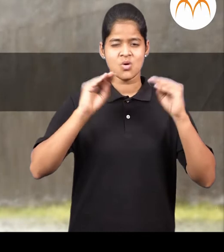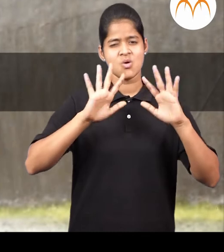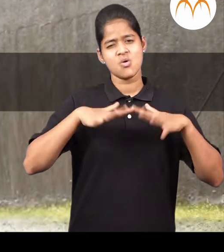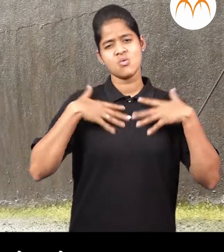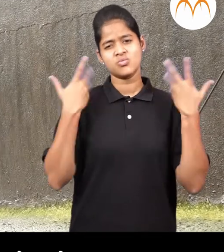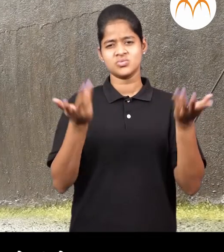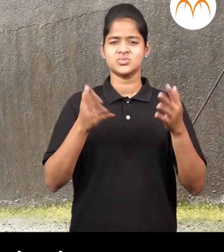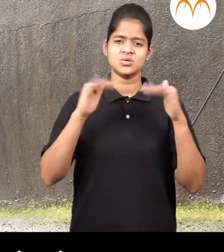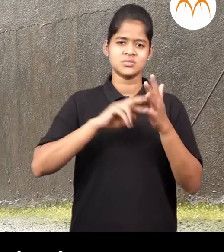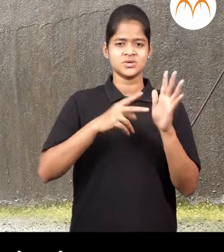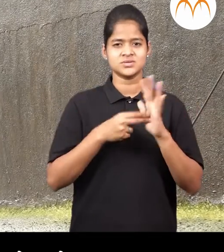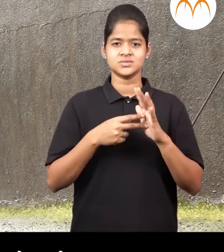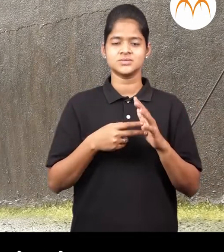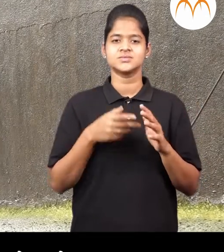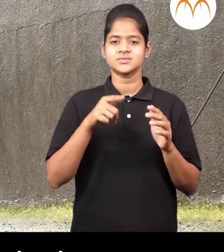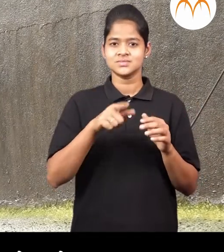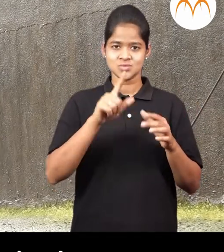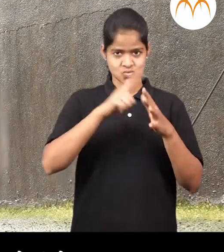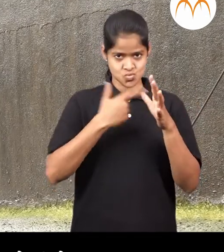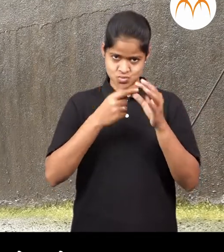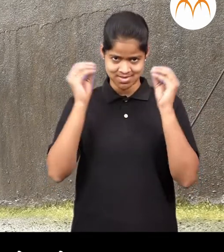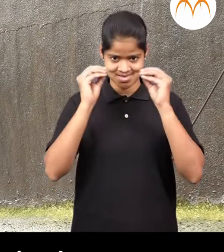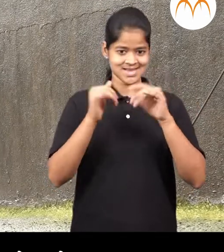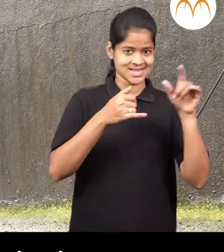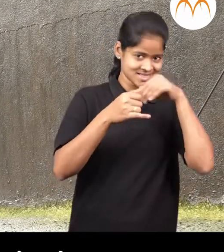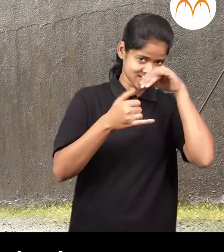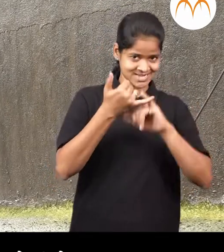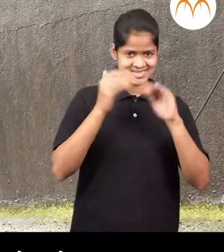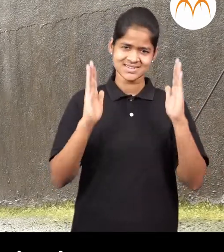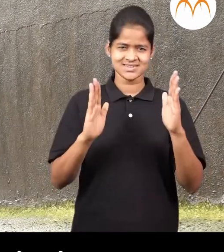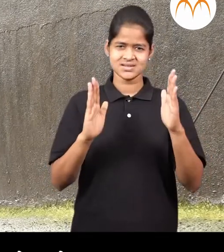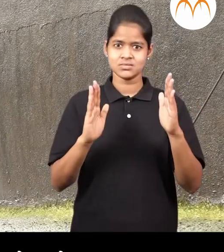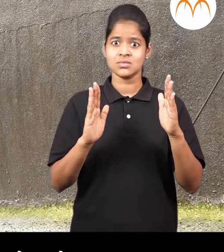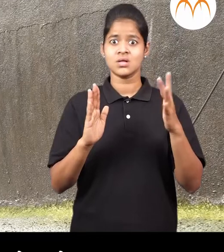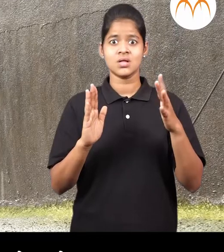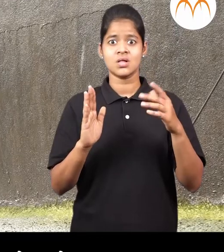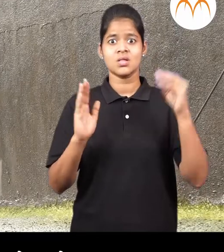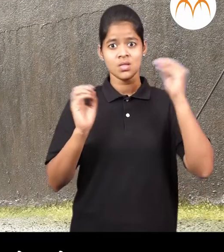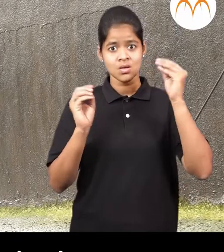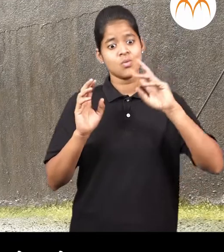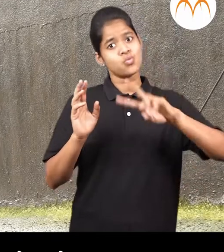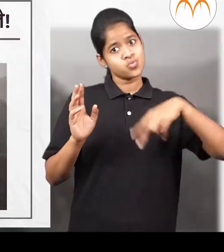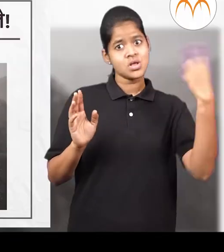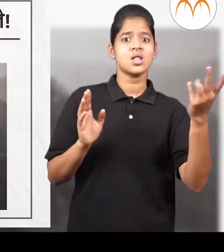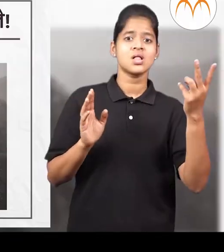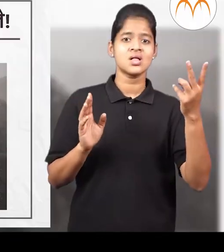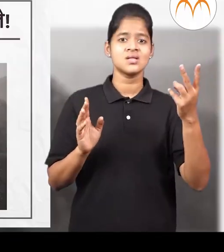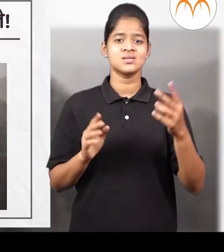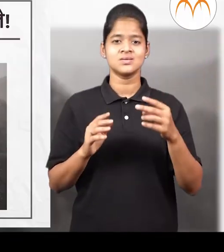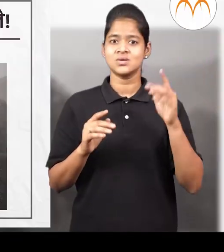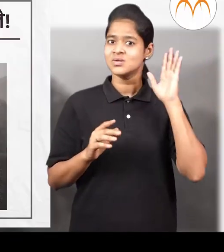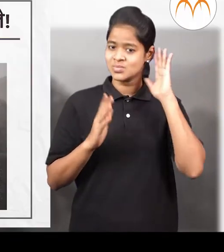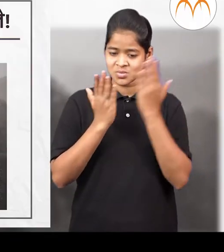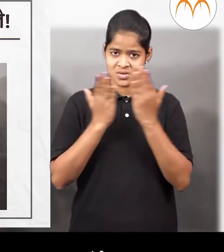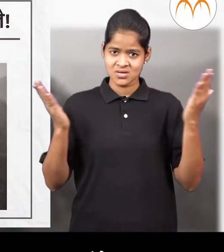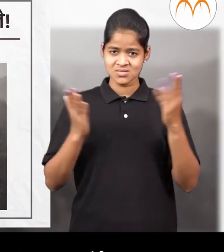पाउस मंजेच, पाउसाल्याचा महिन्यान पेक्षा वेगल्या वेई एनार पाउस बात्मीचा